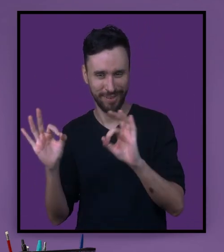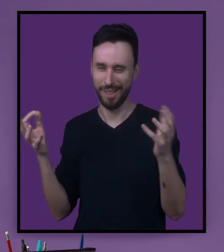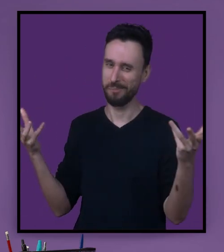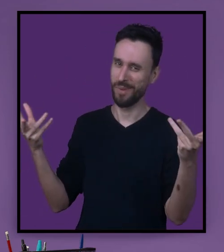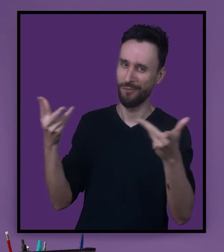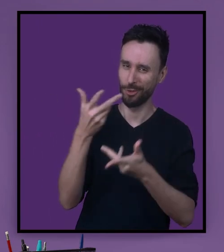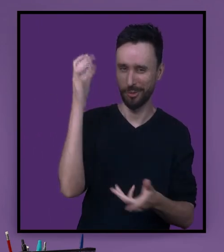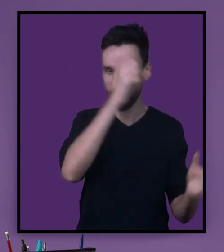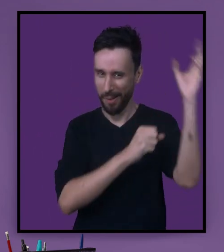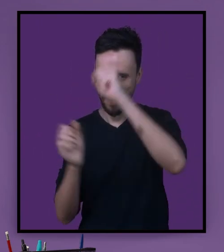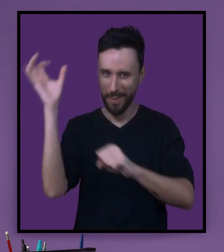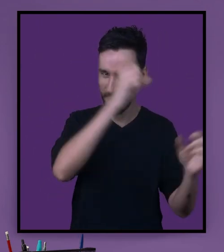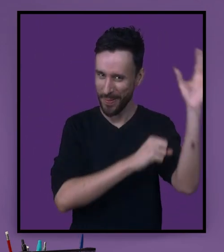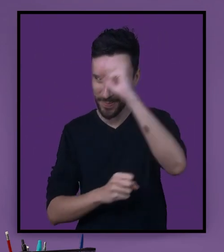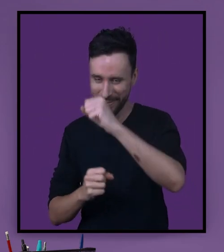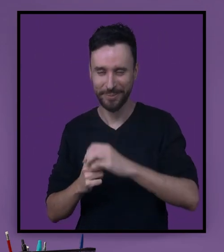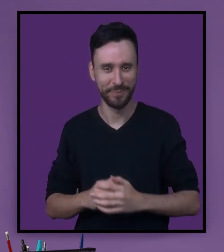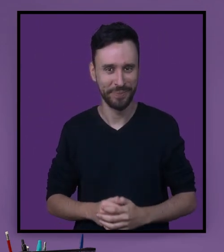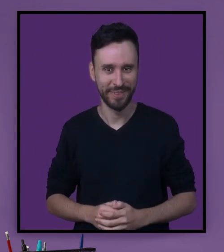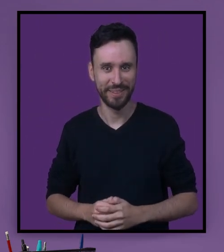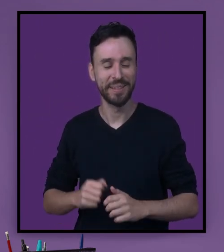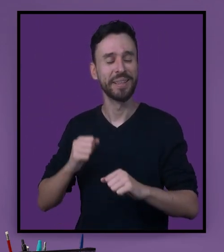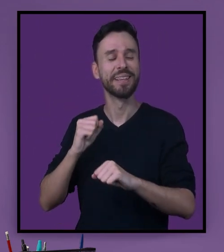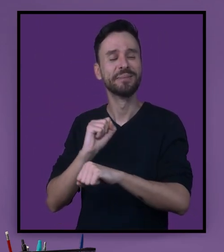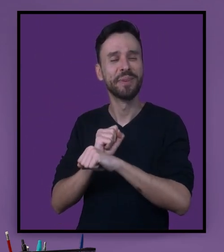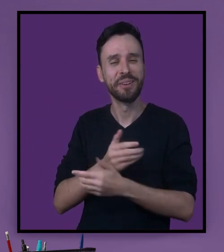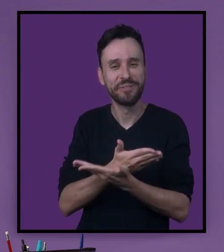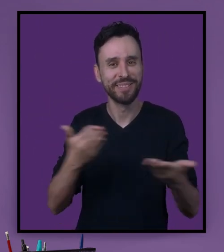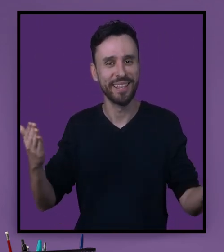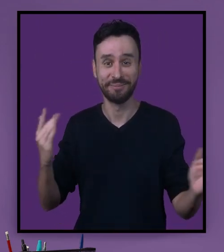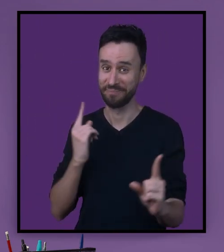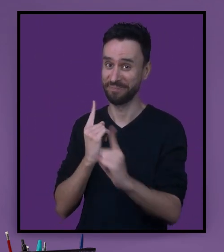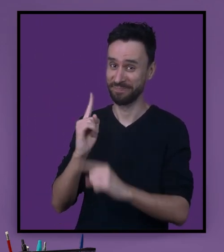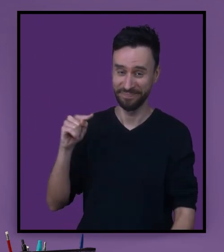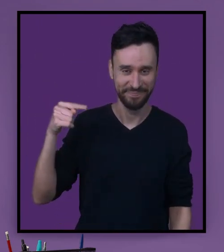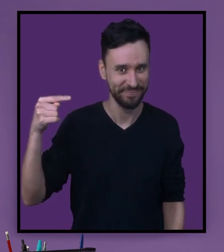gostado deste momento maravilhoso de aprendizagem, não é mesmo? Até mais!